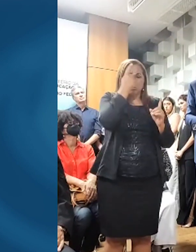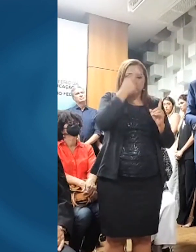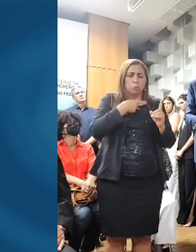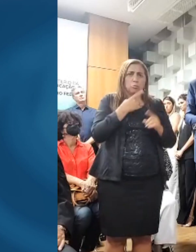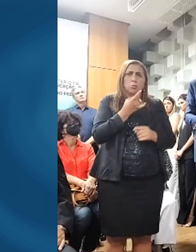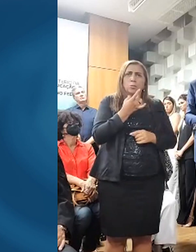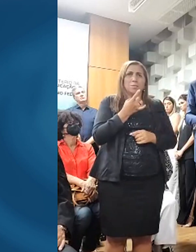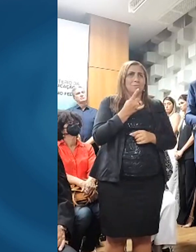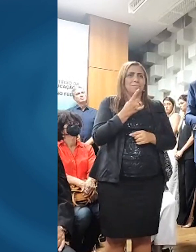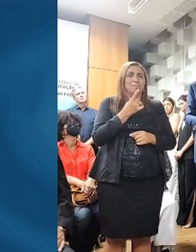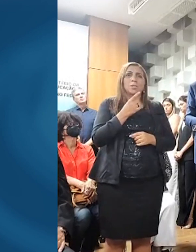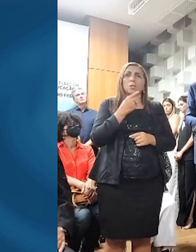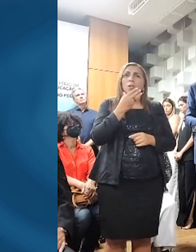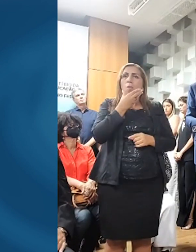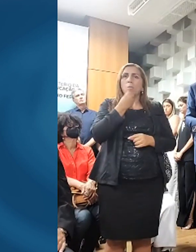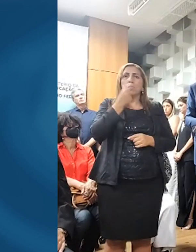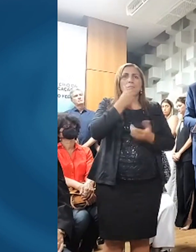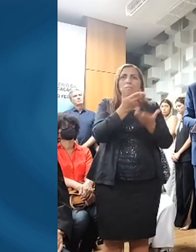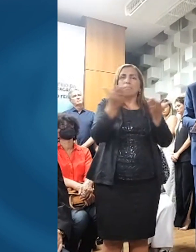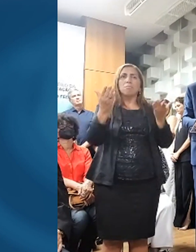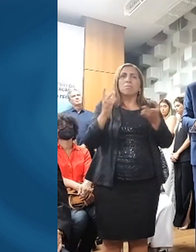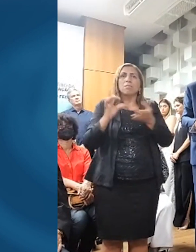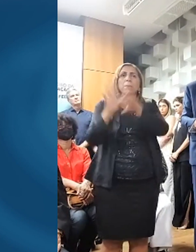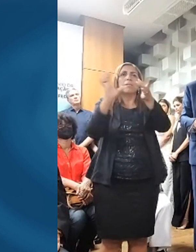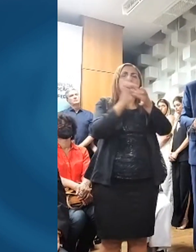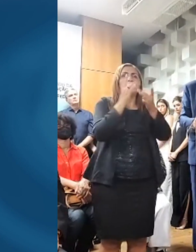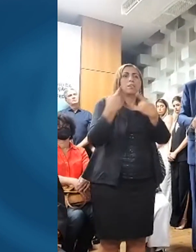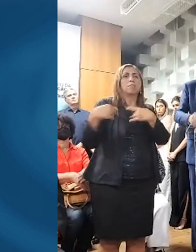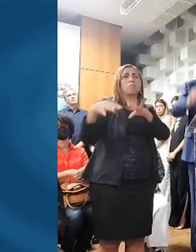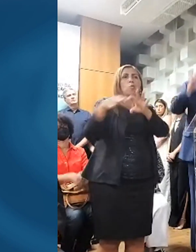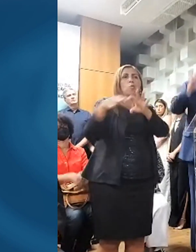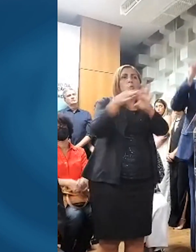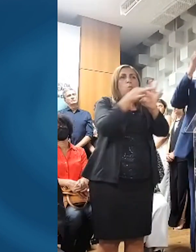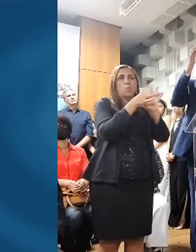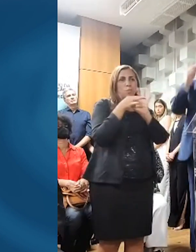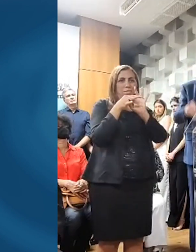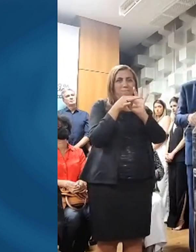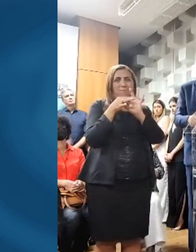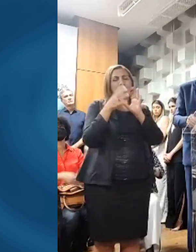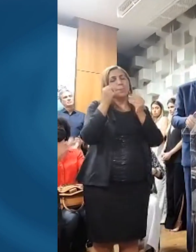sozinho, os homens se libertam em comunhão. E vamos ao trabalho.